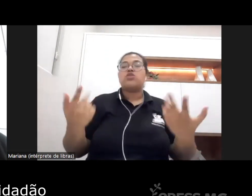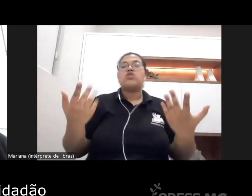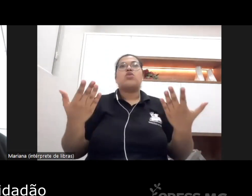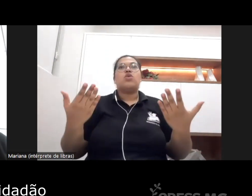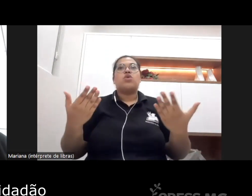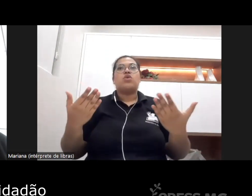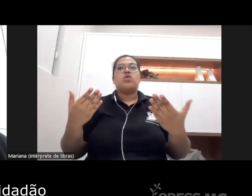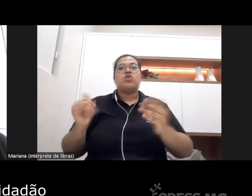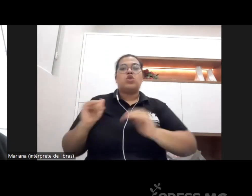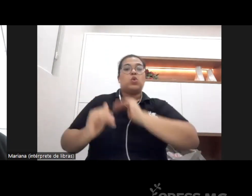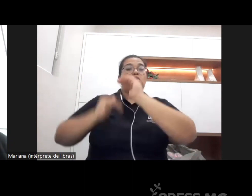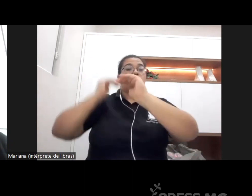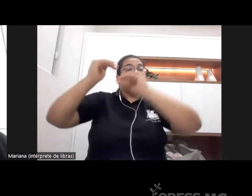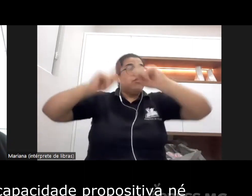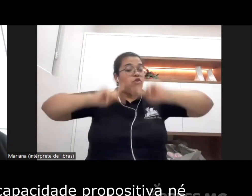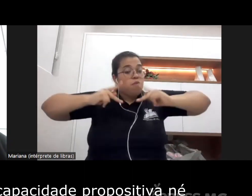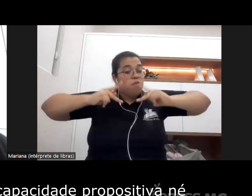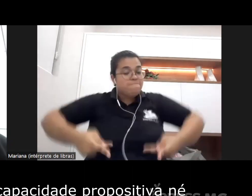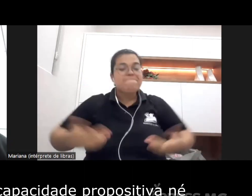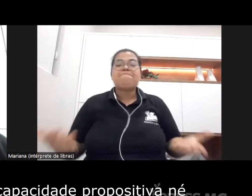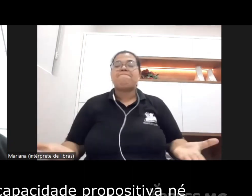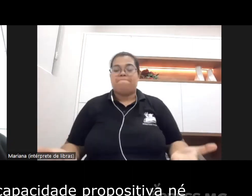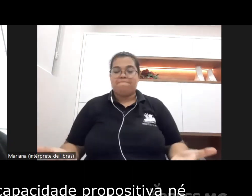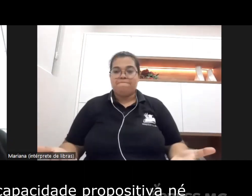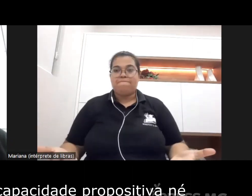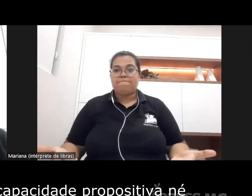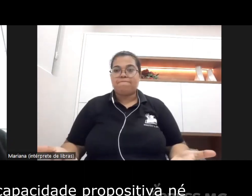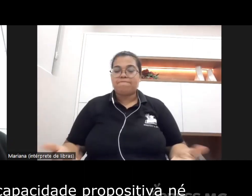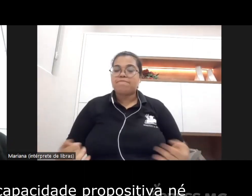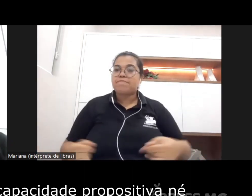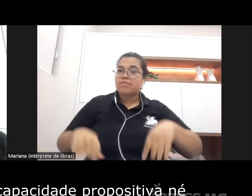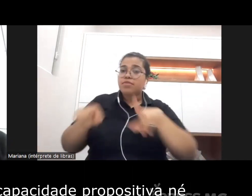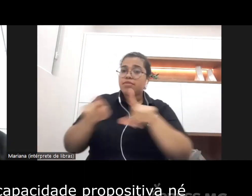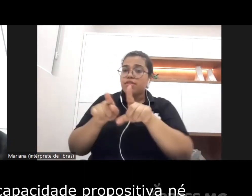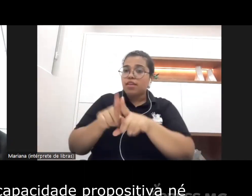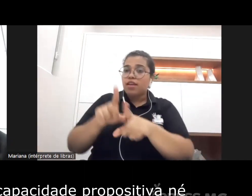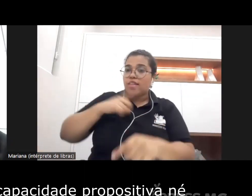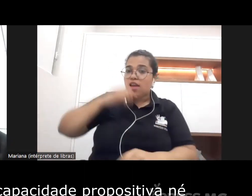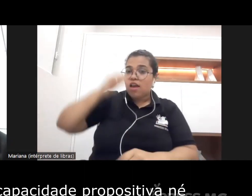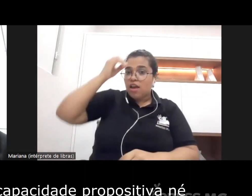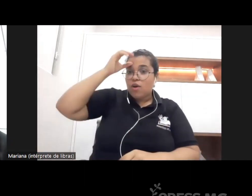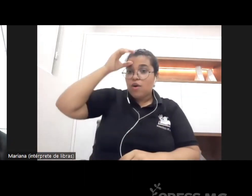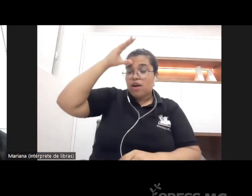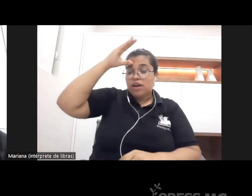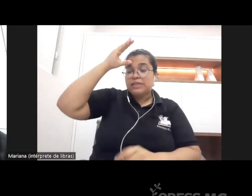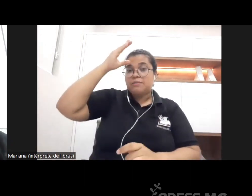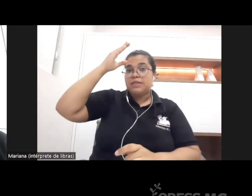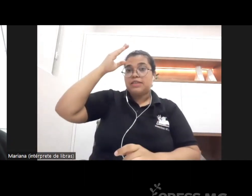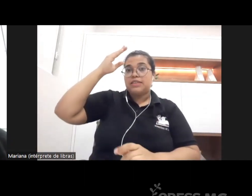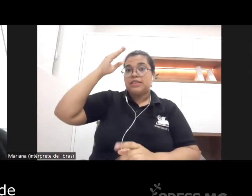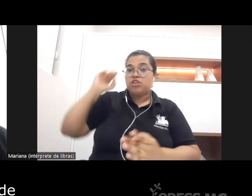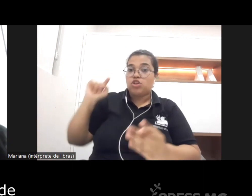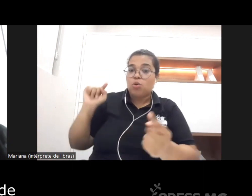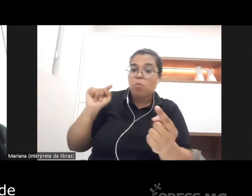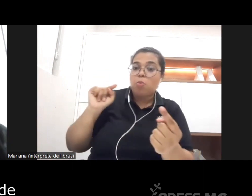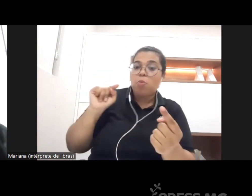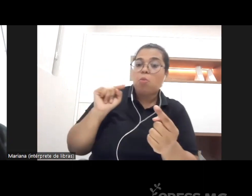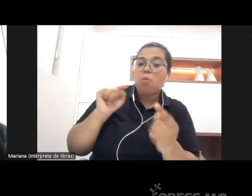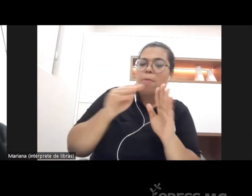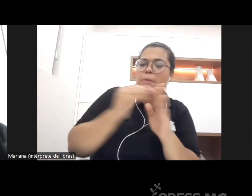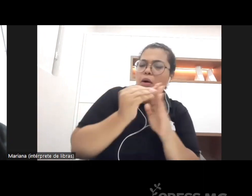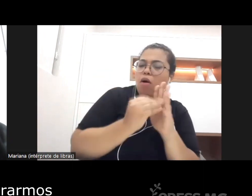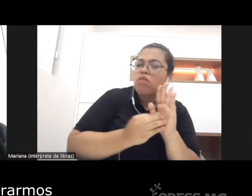cidadão né e temos também uma capacidade propositiva né de